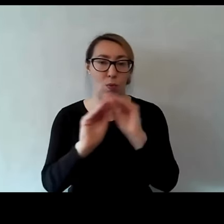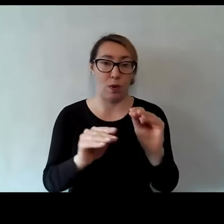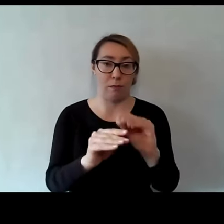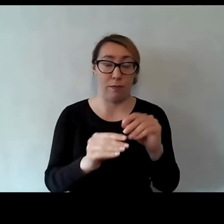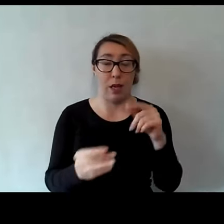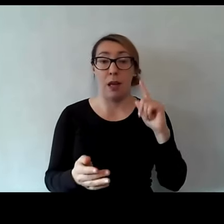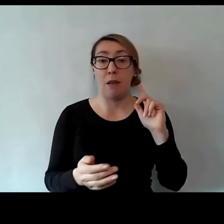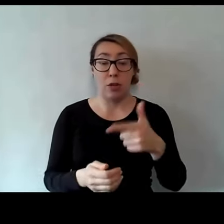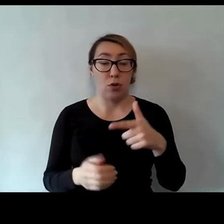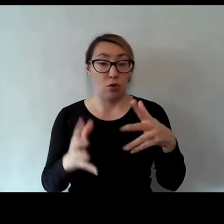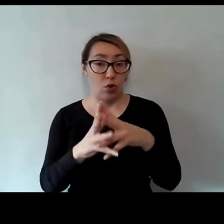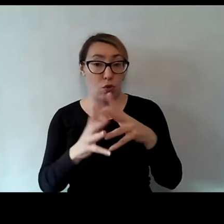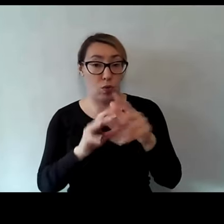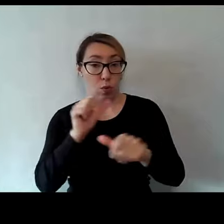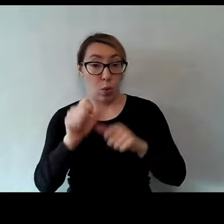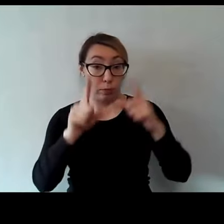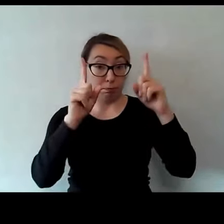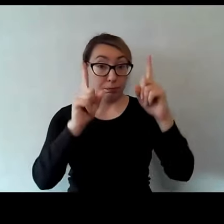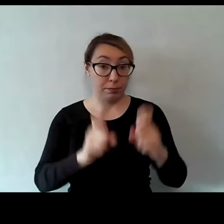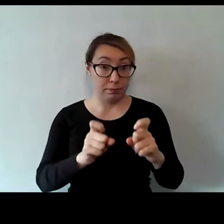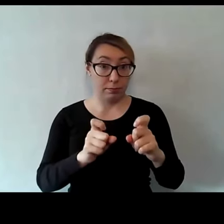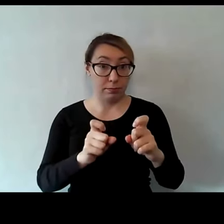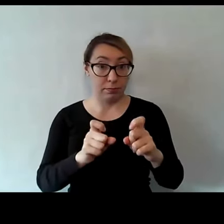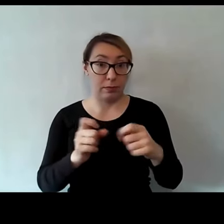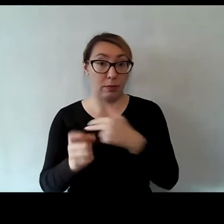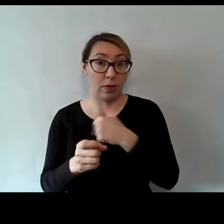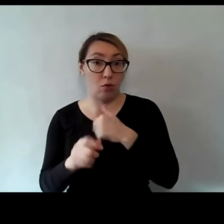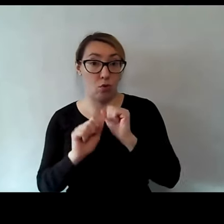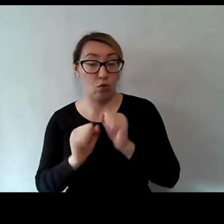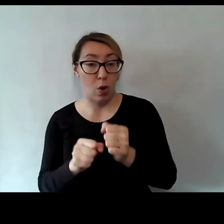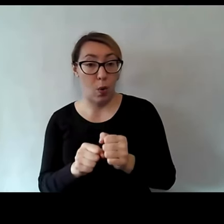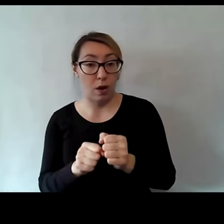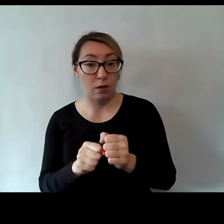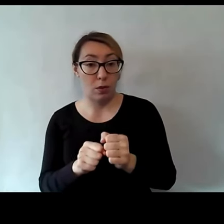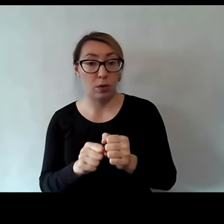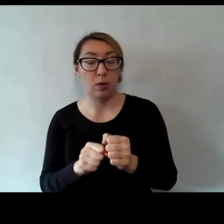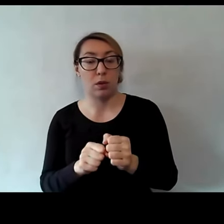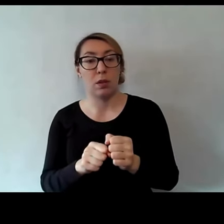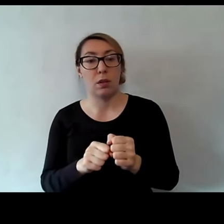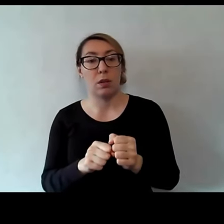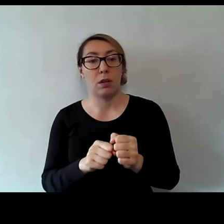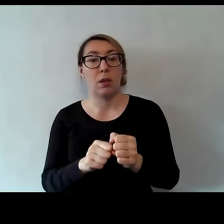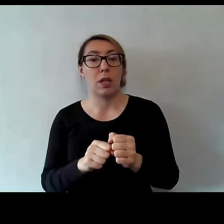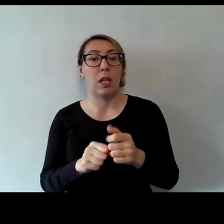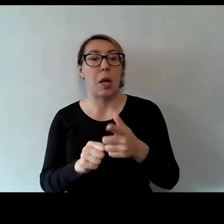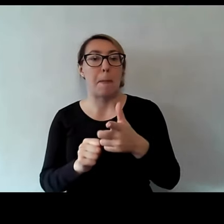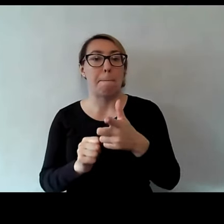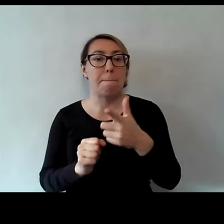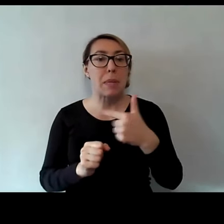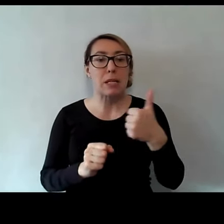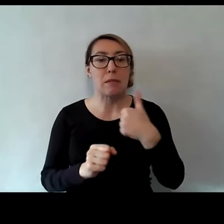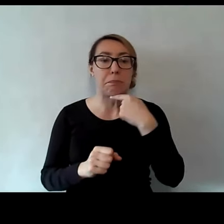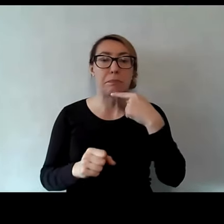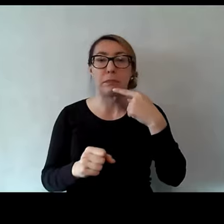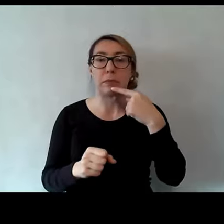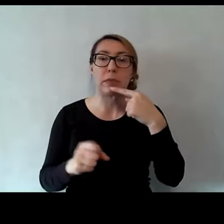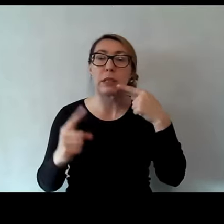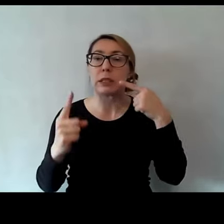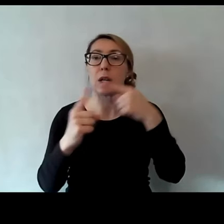Jak w 2010 roku zaczynaliśmy swoją działalność, to postawiliśmy sobie taki cel, żeby